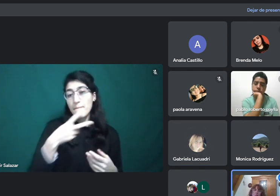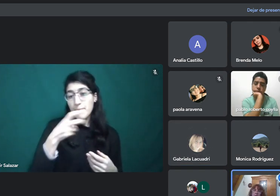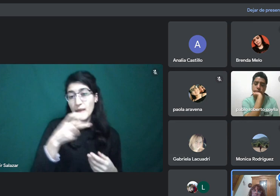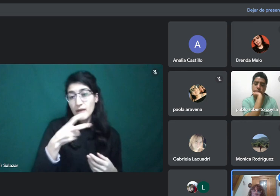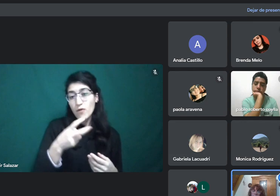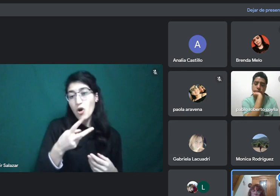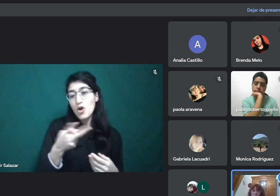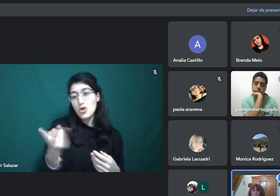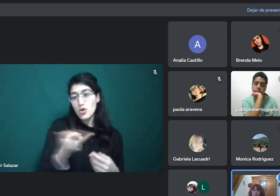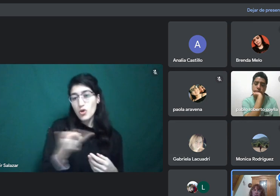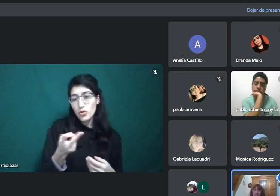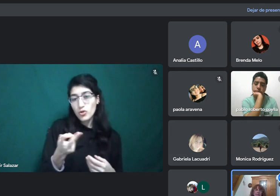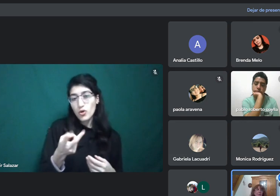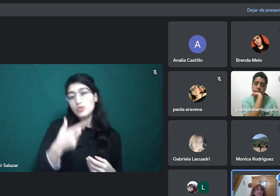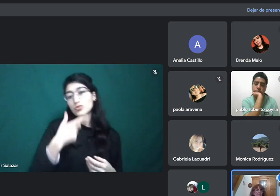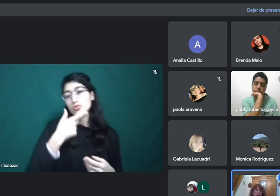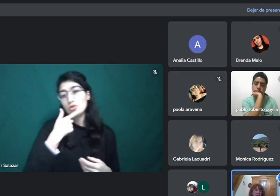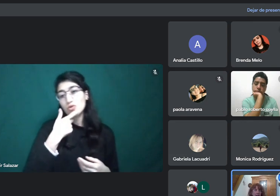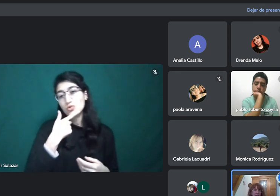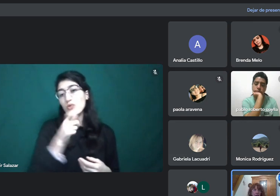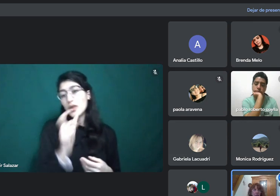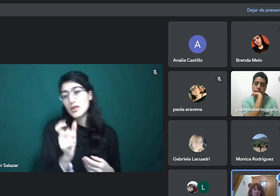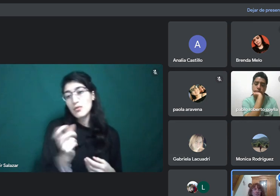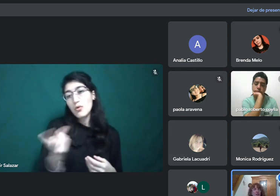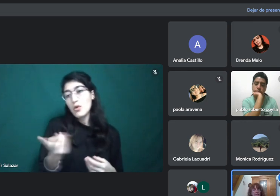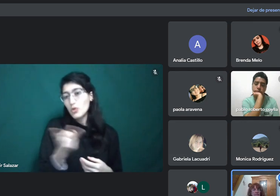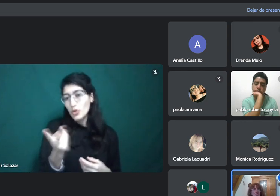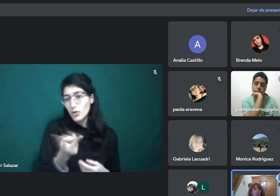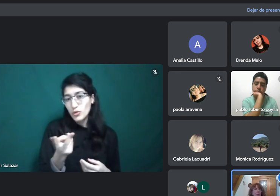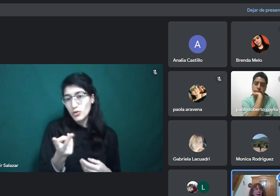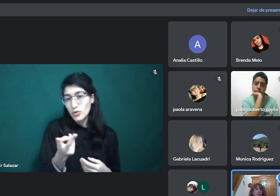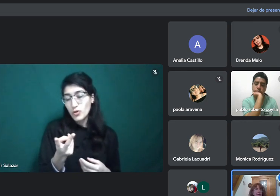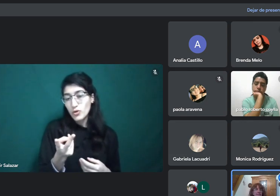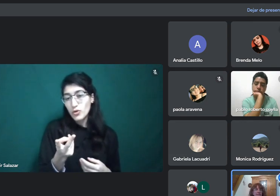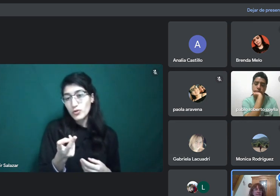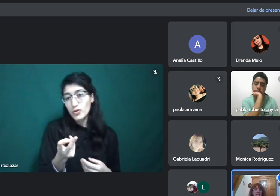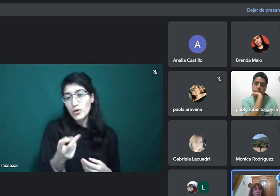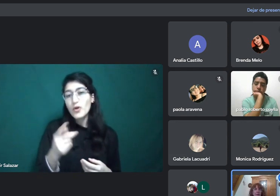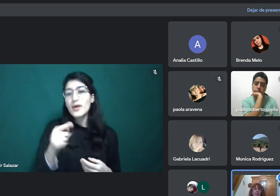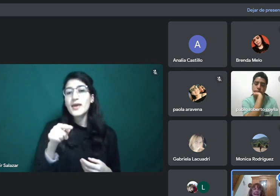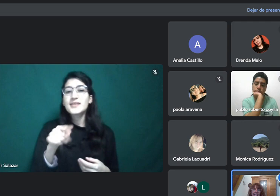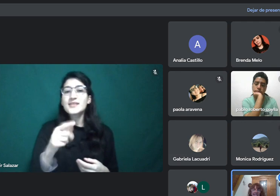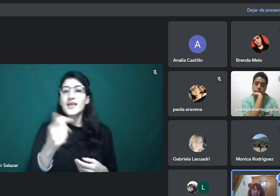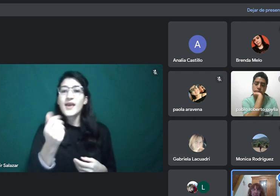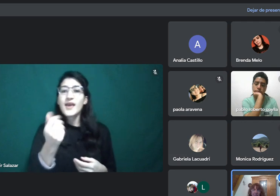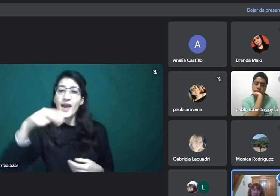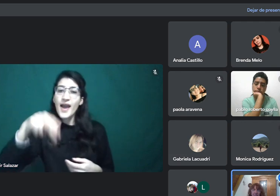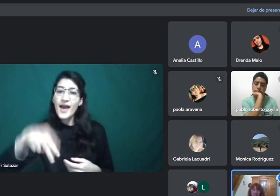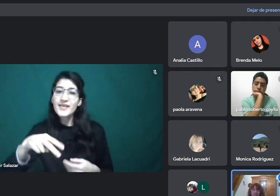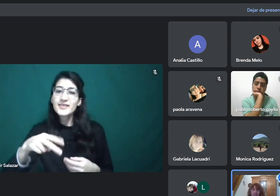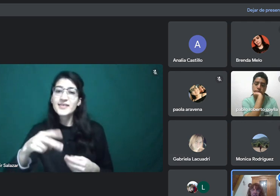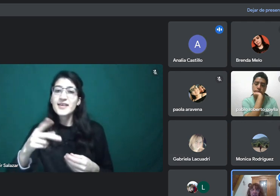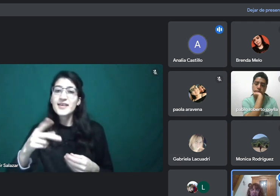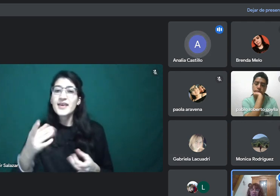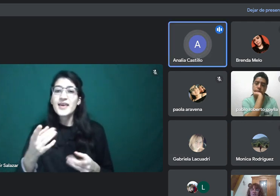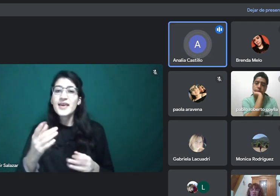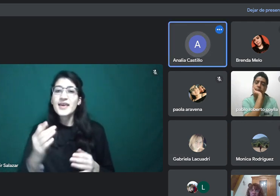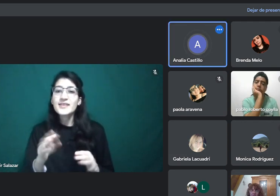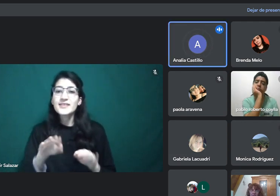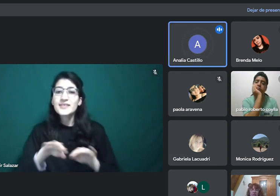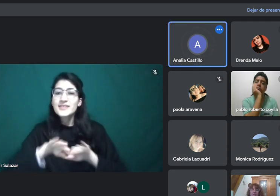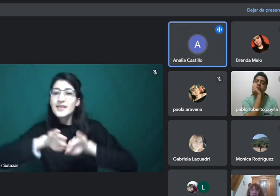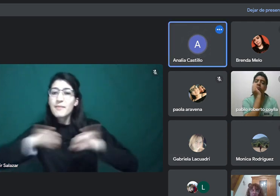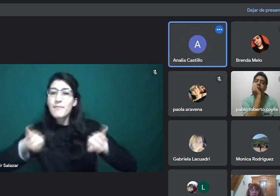los dos sustantivos, porque siempre separa frases o palabras de la misma clase, ¿sí? De la misma